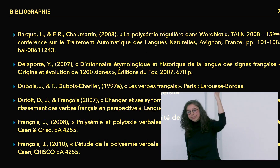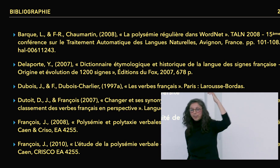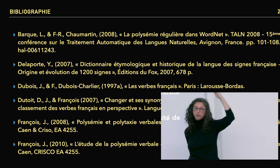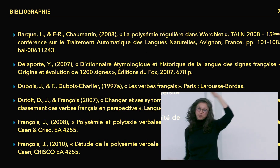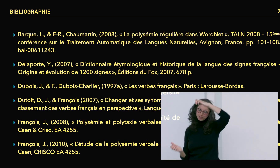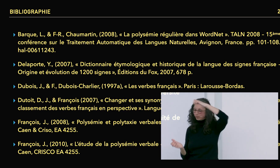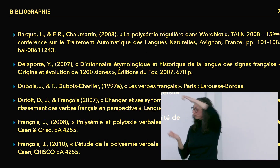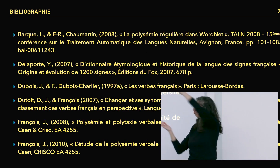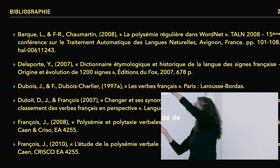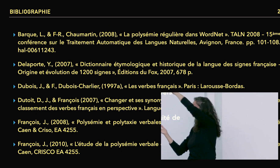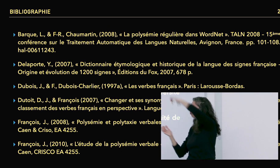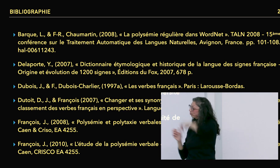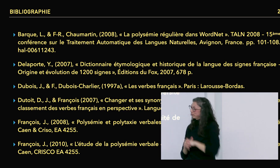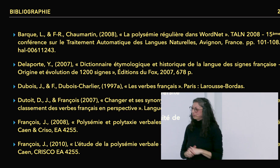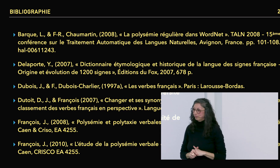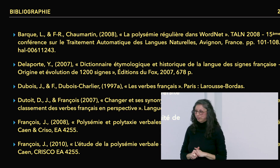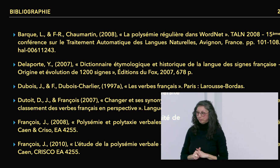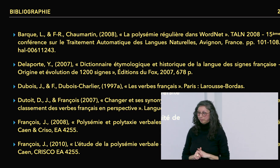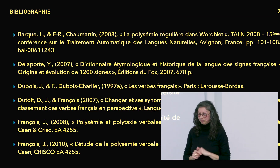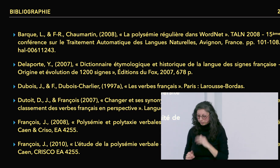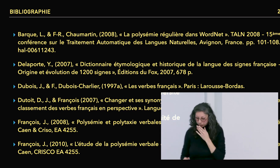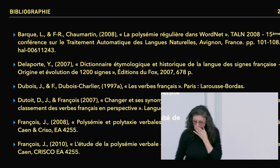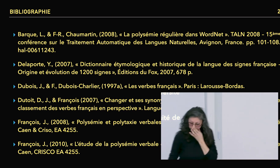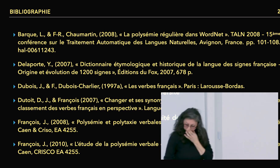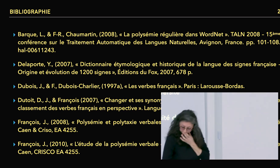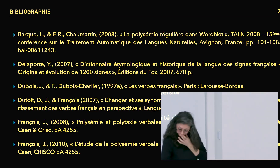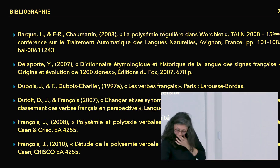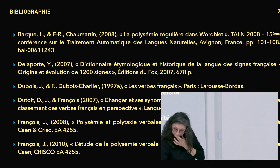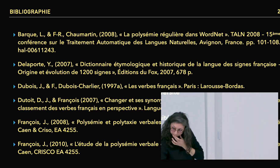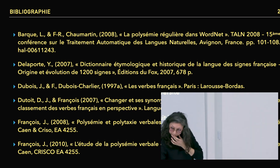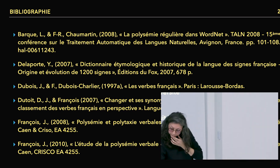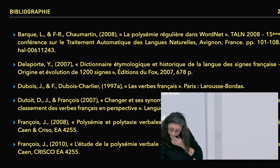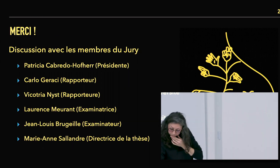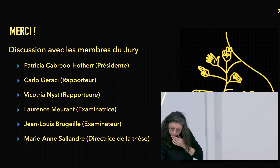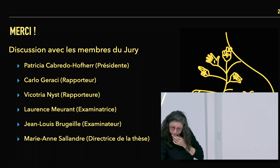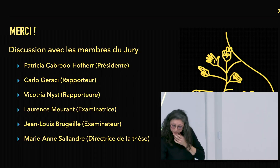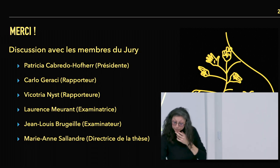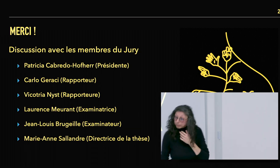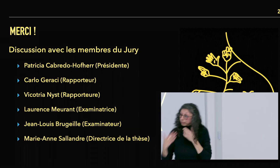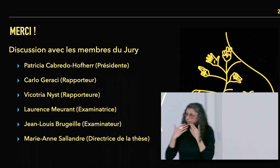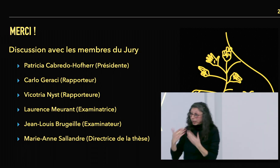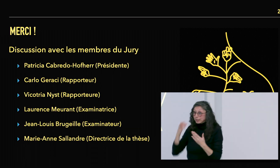Ma liste de références ne se limite pas à celle-ci, mais je vous en propose un condensé sur cette diapositive.